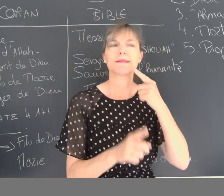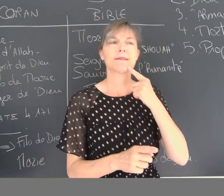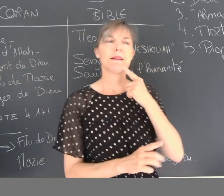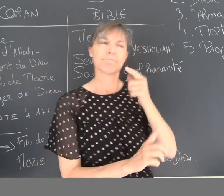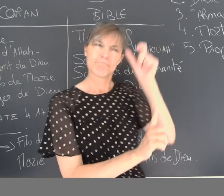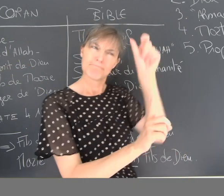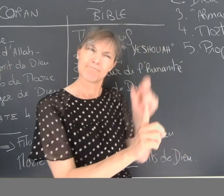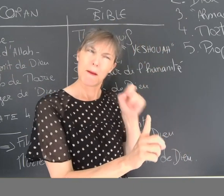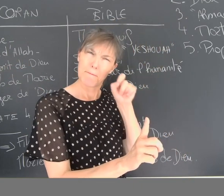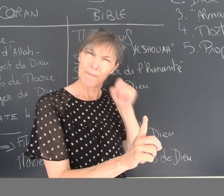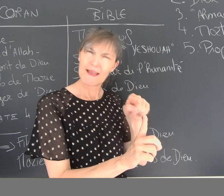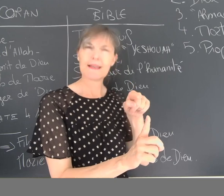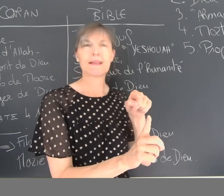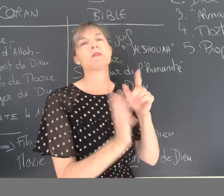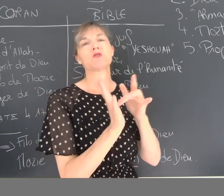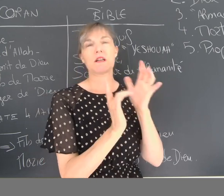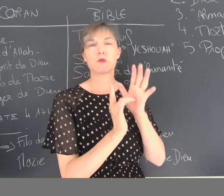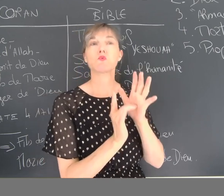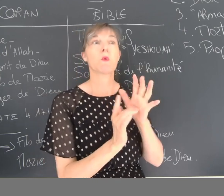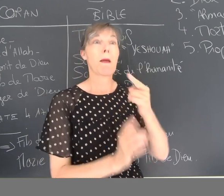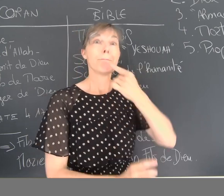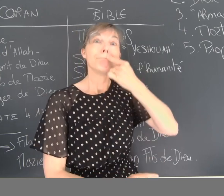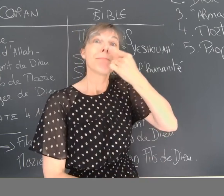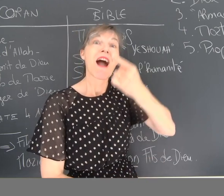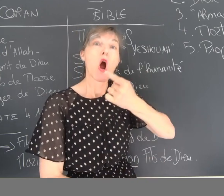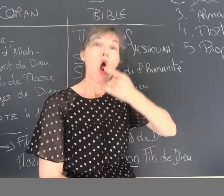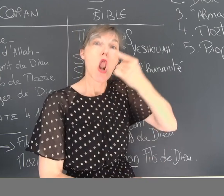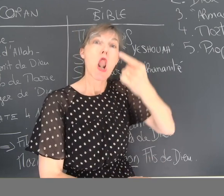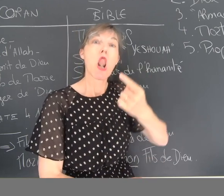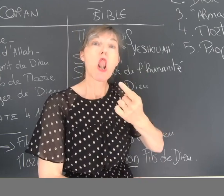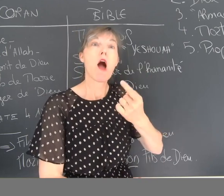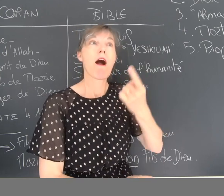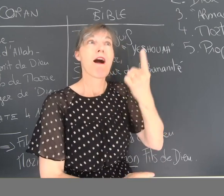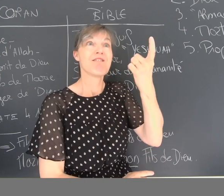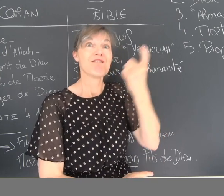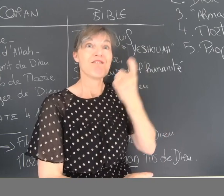Ensuite, peut lire également que Jésus est la parole d'Allah.